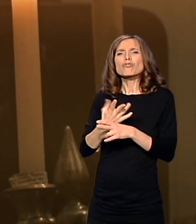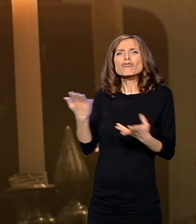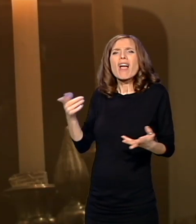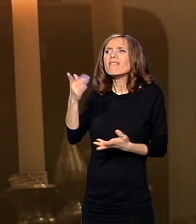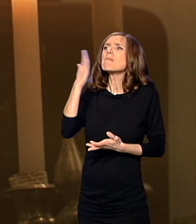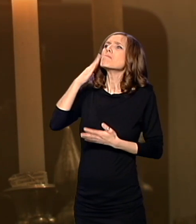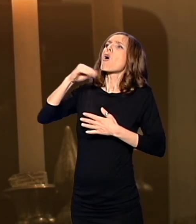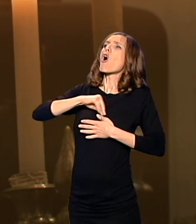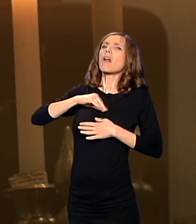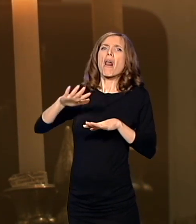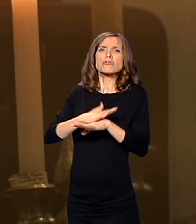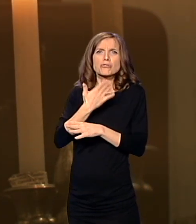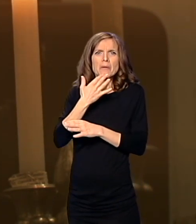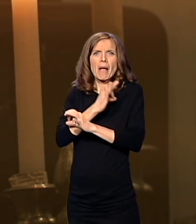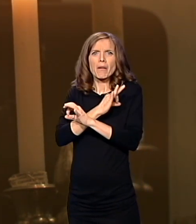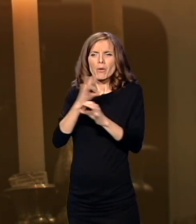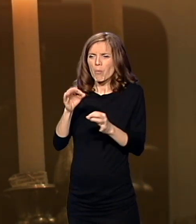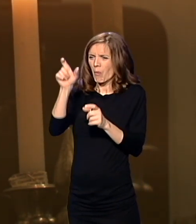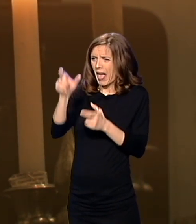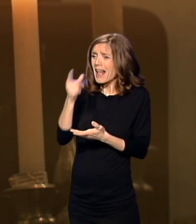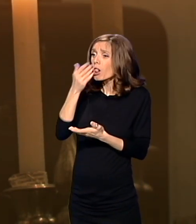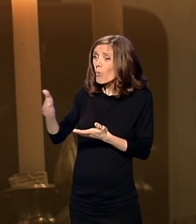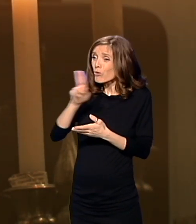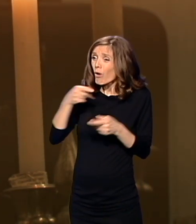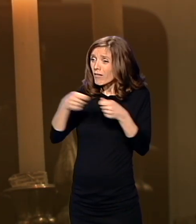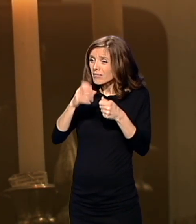moralnih osjećaja. Ni štavci jedni.